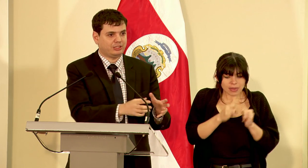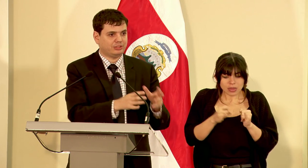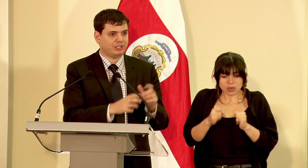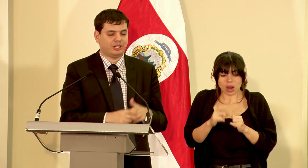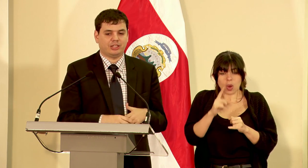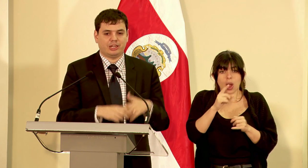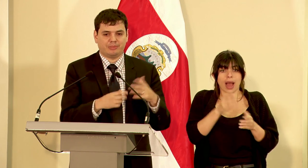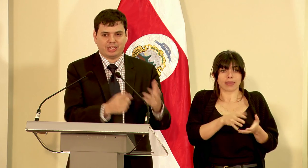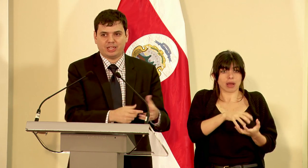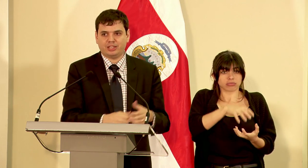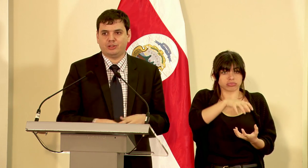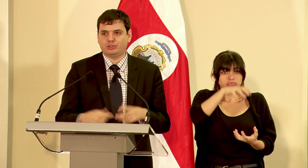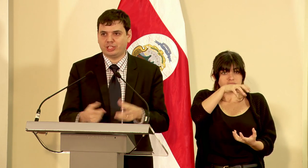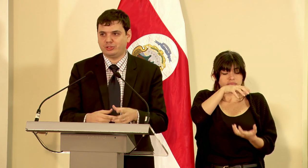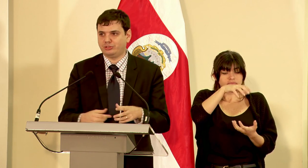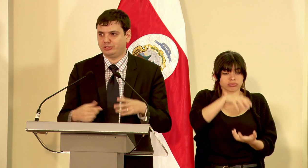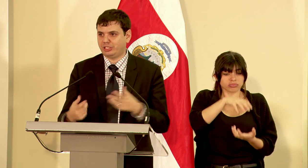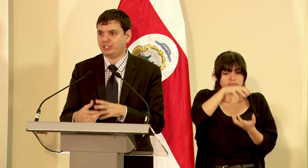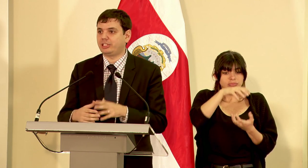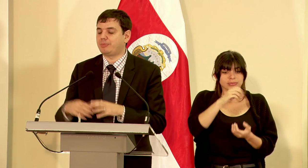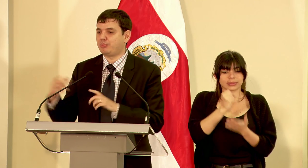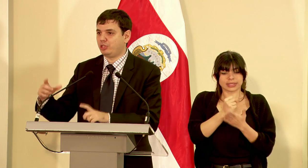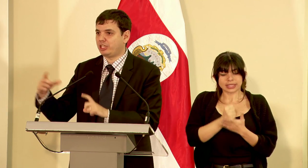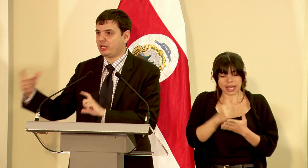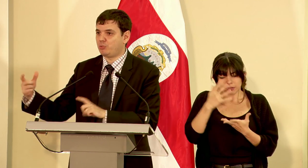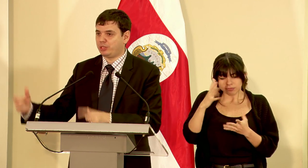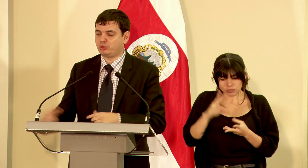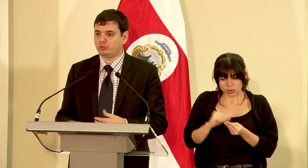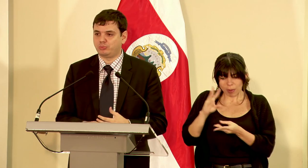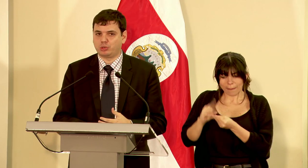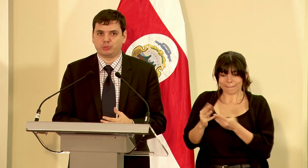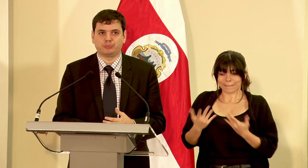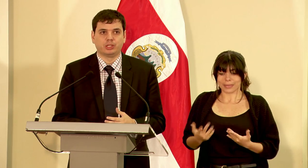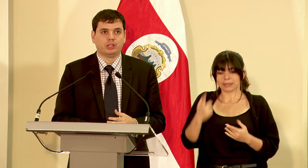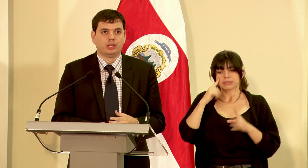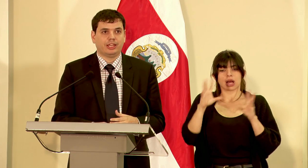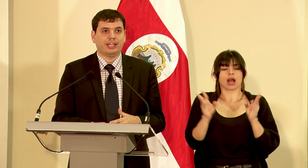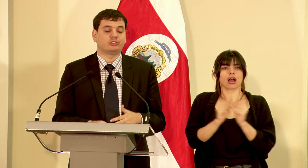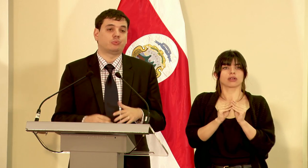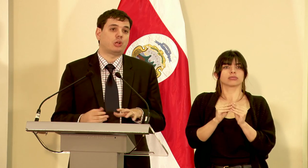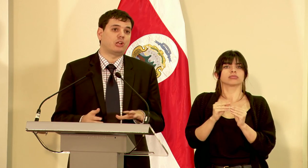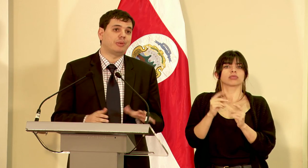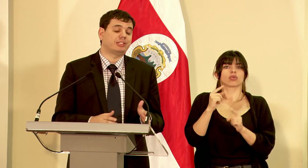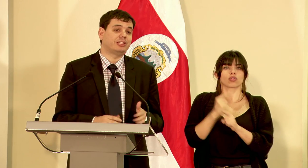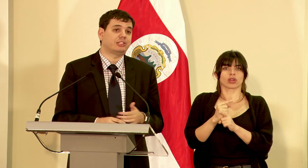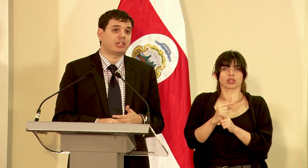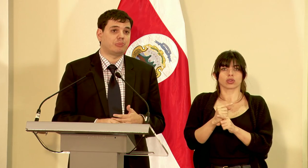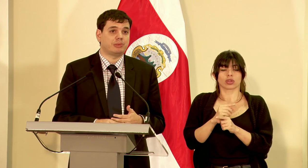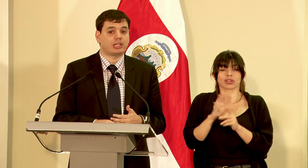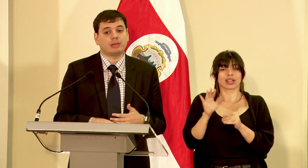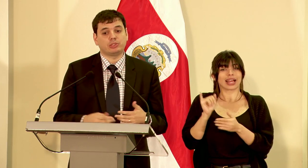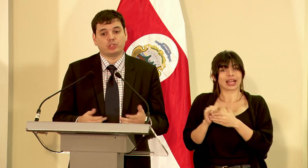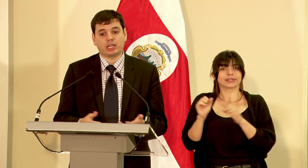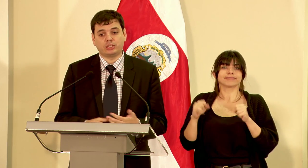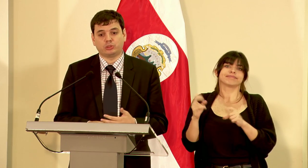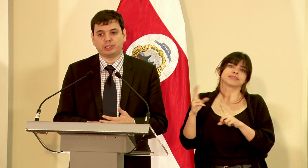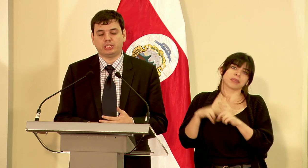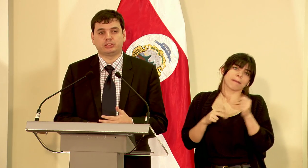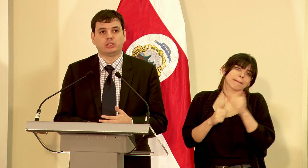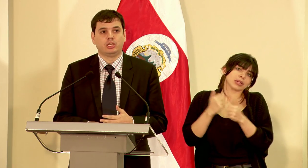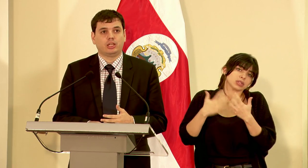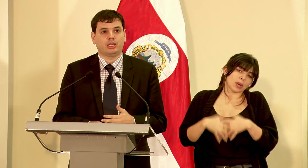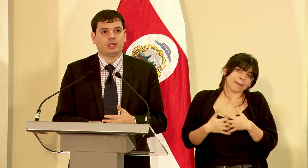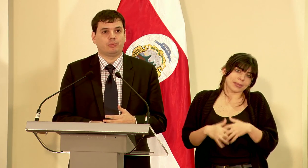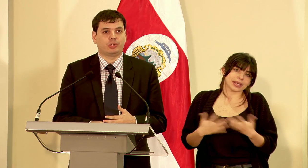paleta el embalaje los sellos etcétera para poder llegar a un peso propio esto probablemente es el que se va a implementar en la mayoría de las